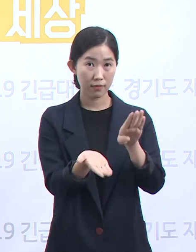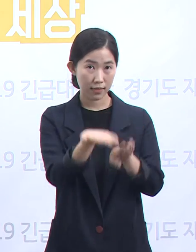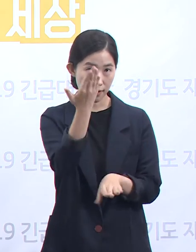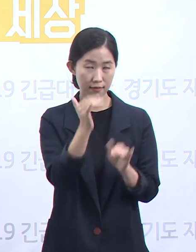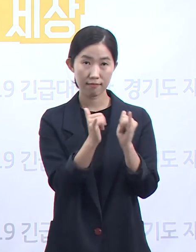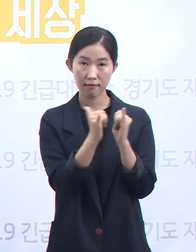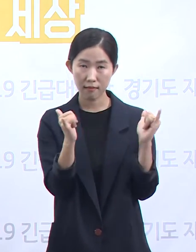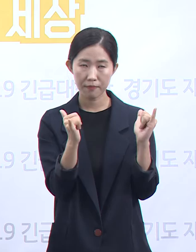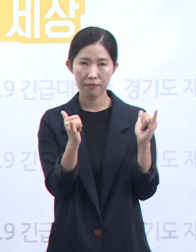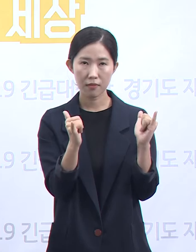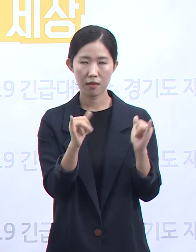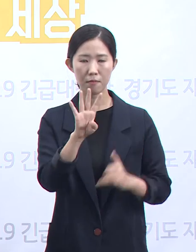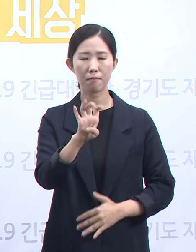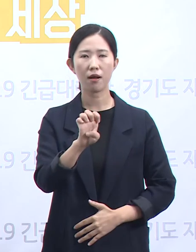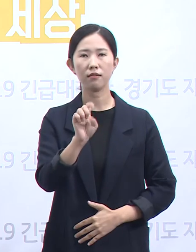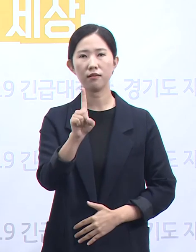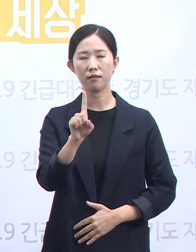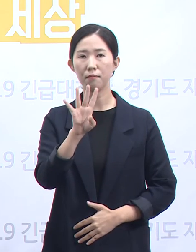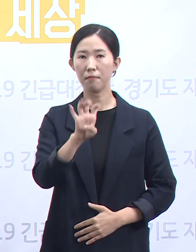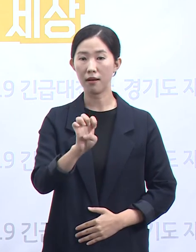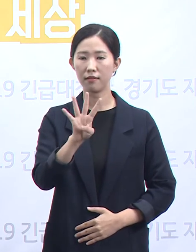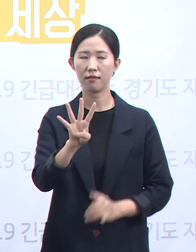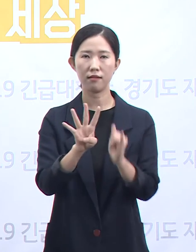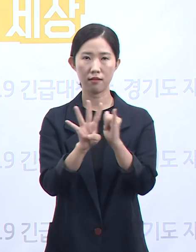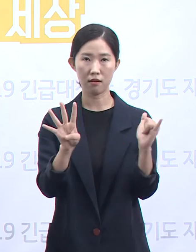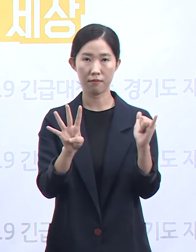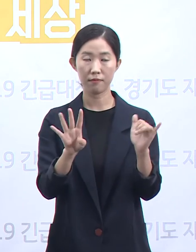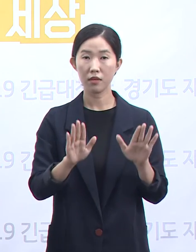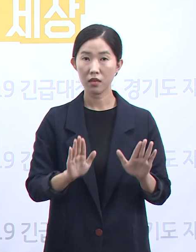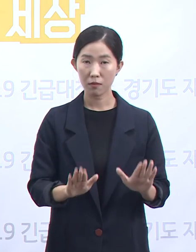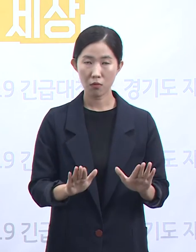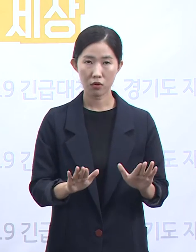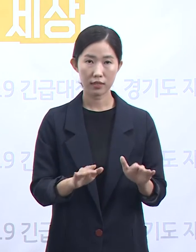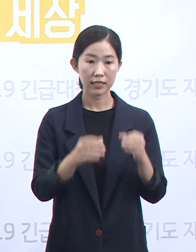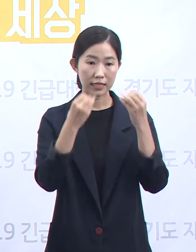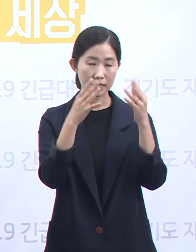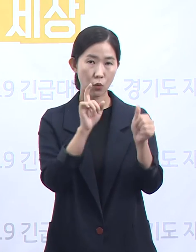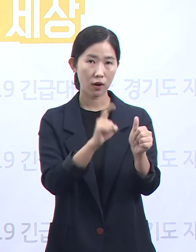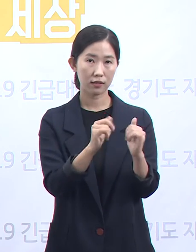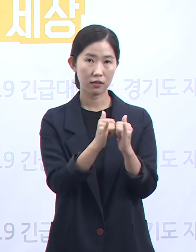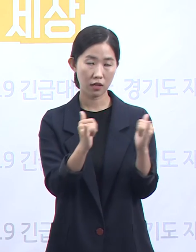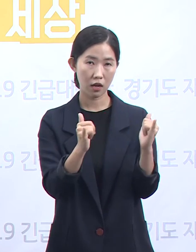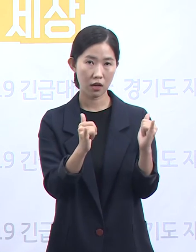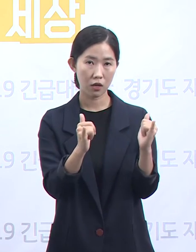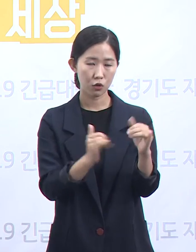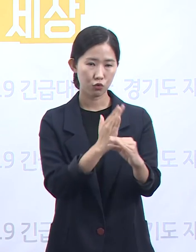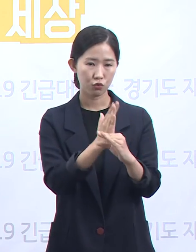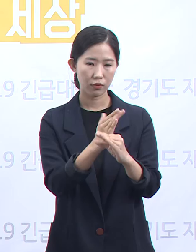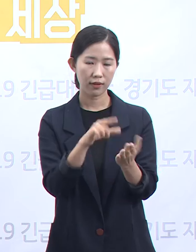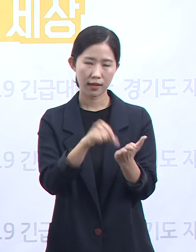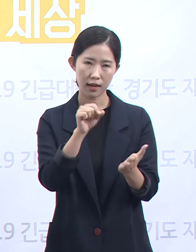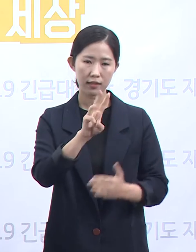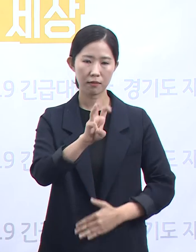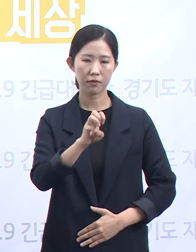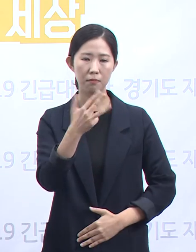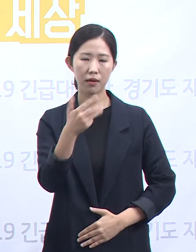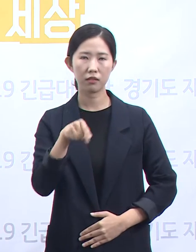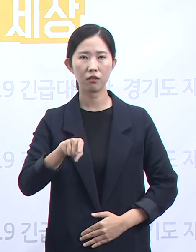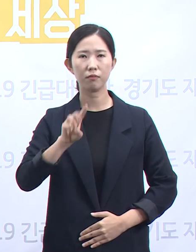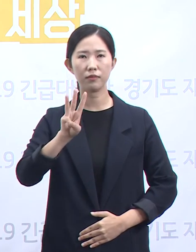분류되는 사람은 44명으로 이번 신규 확진자 중에서 38.3%를 차지합니다.